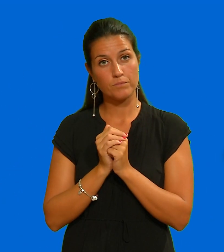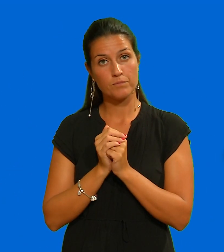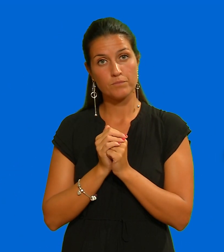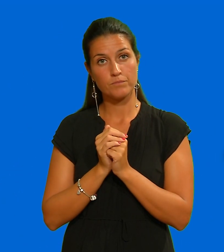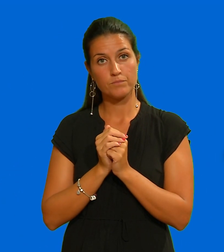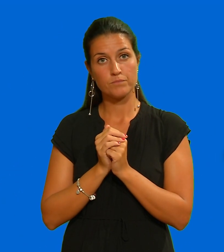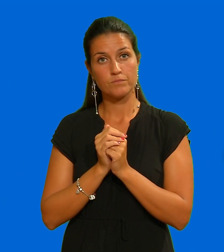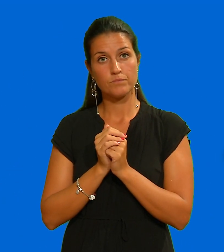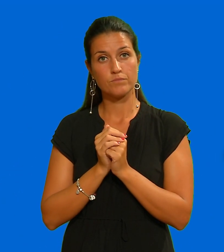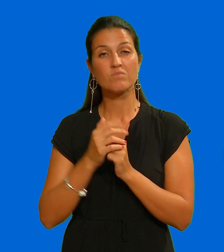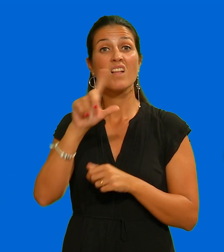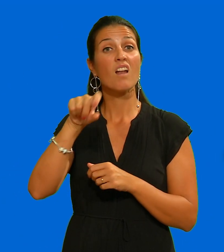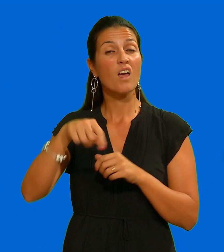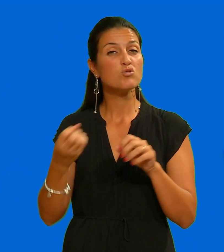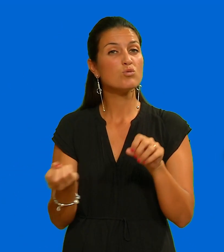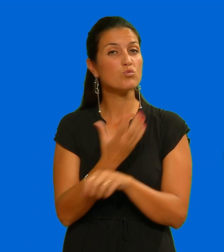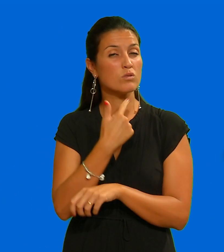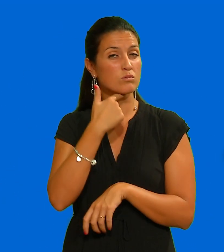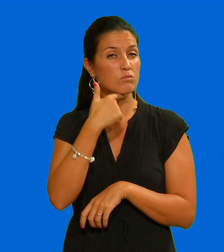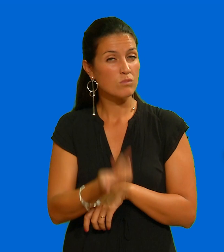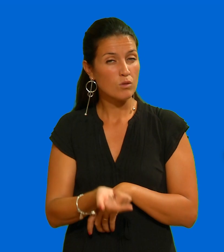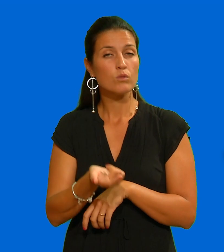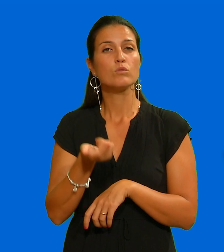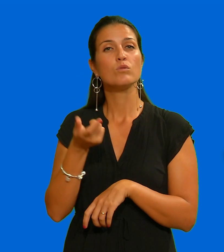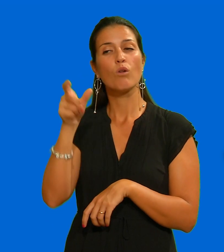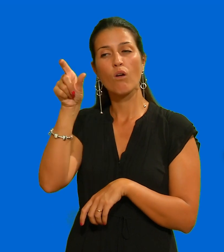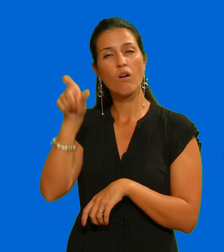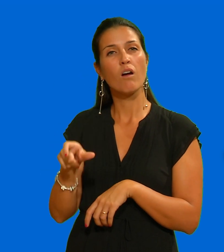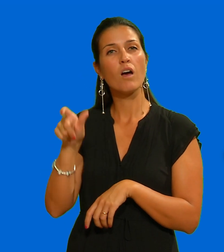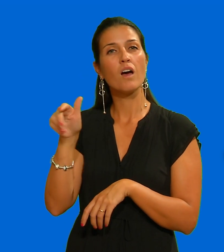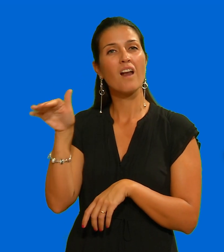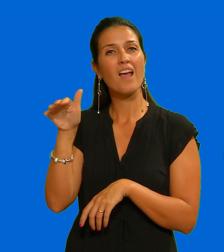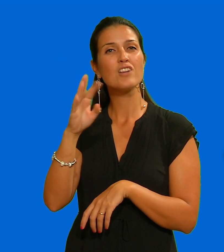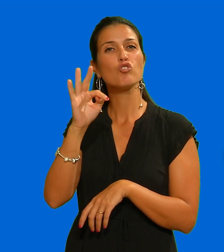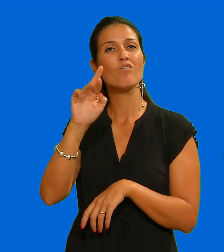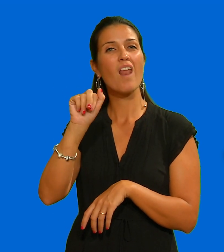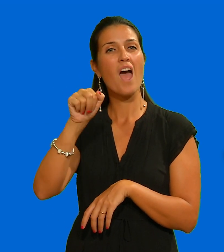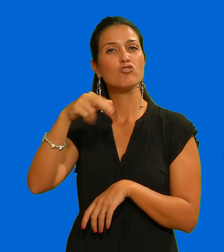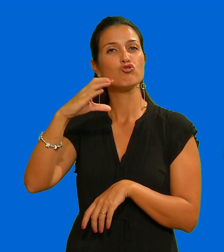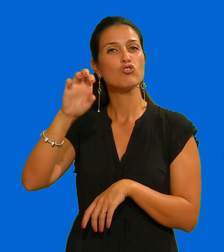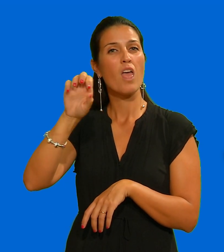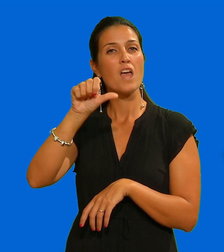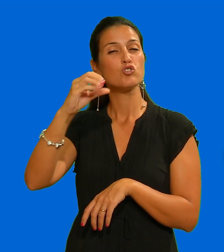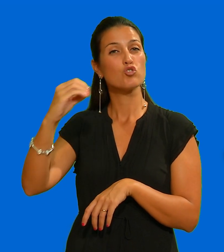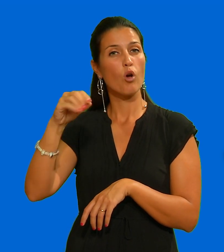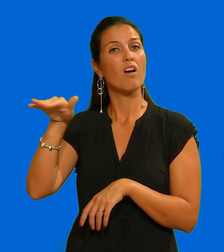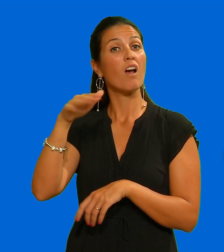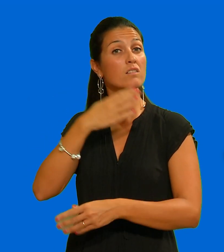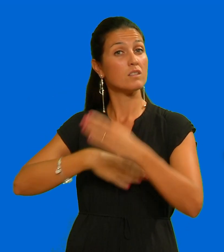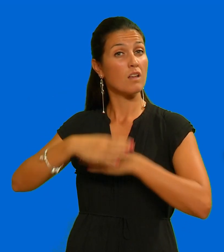Sconcerto a Lecce per la vile aggressione che ha subito Francesco Un ragazzo disabile molto noto in città